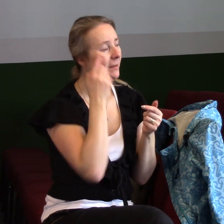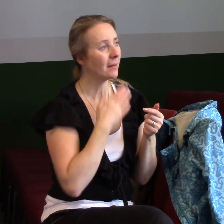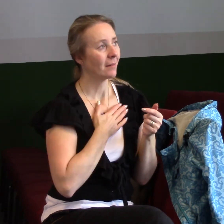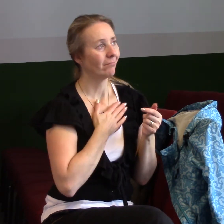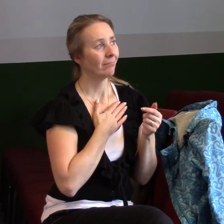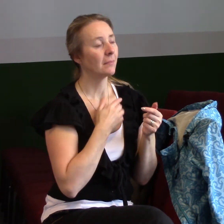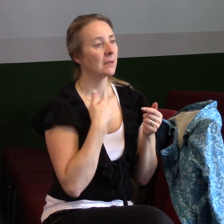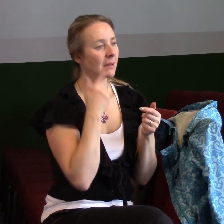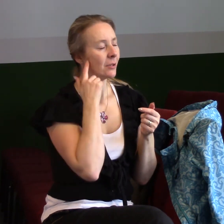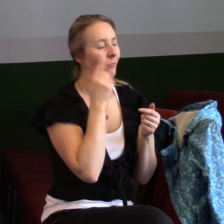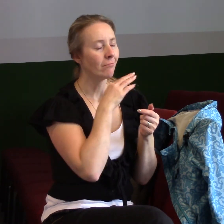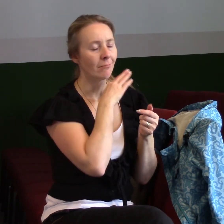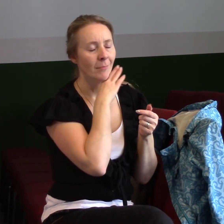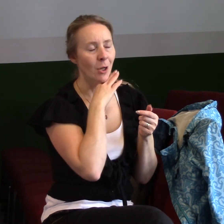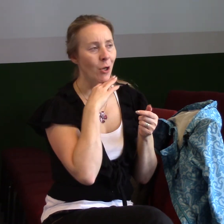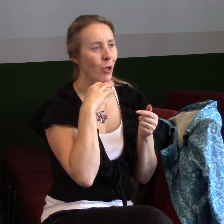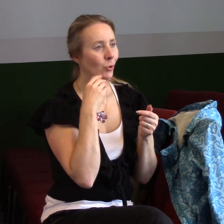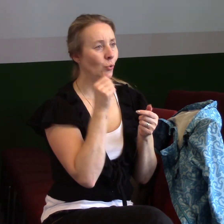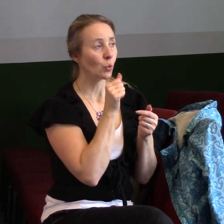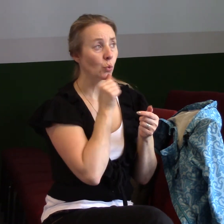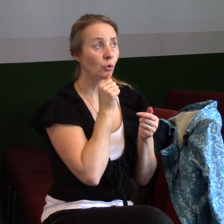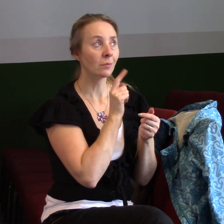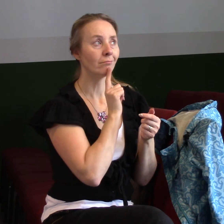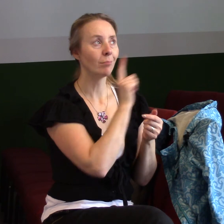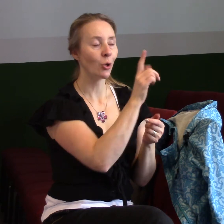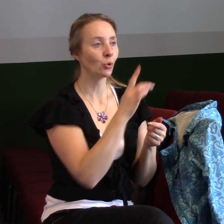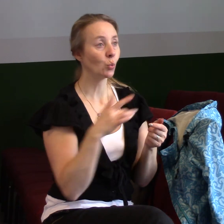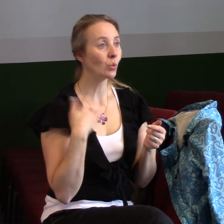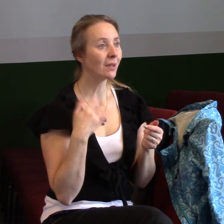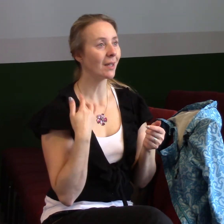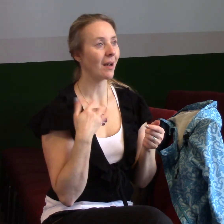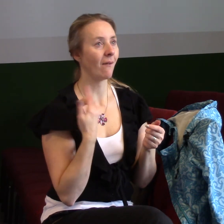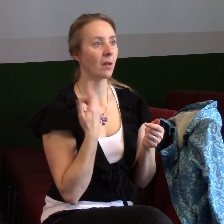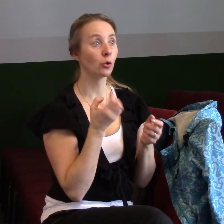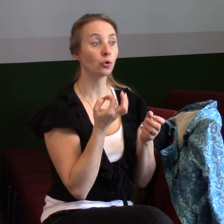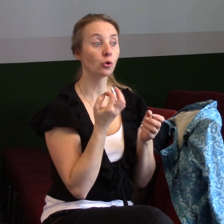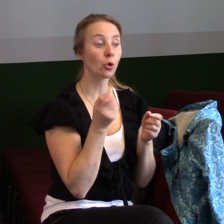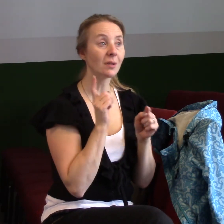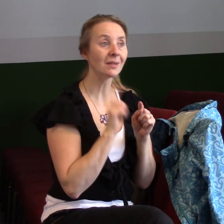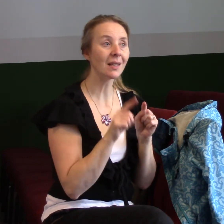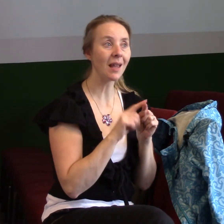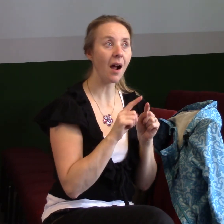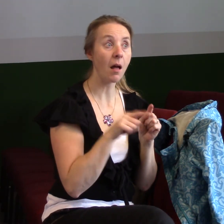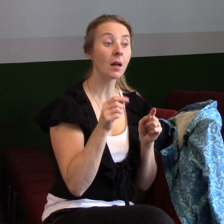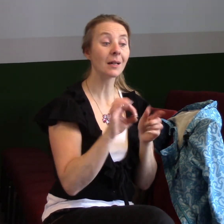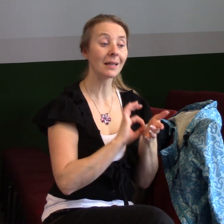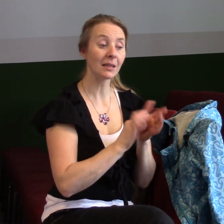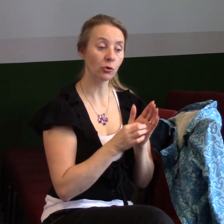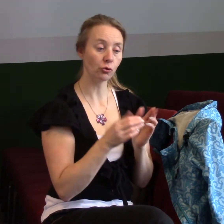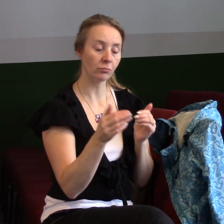spousty a spousty svědectví o božích uzdraveních a nadřrozených věcech, které se při večeři páně staly a já se za to modlím